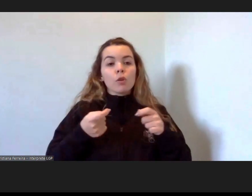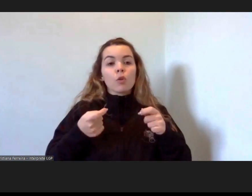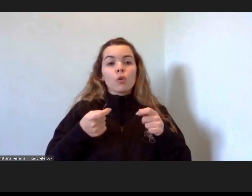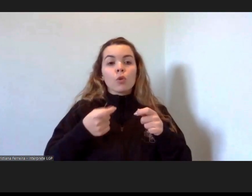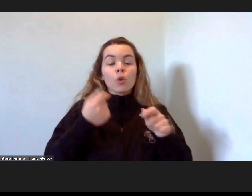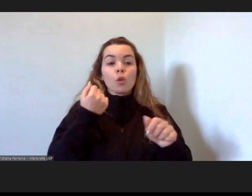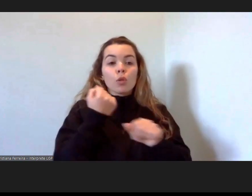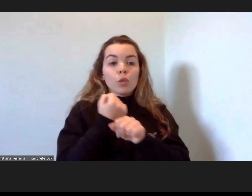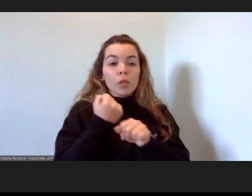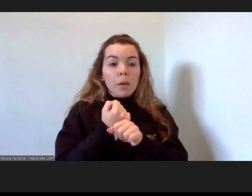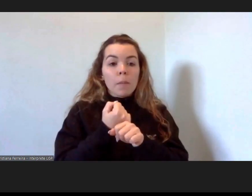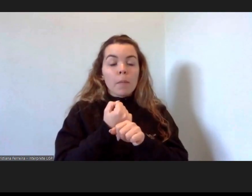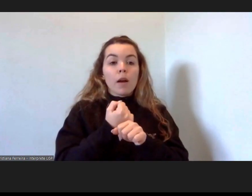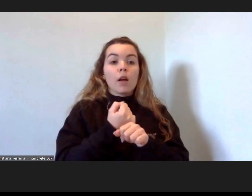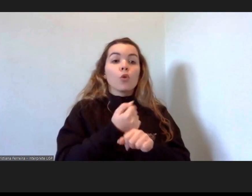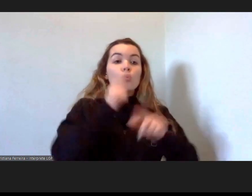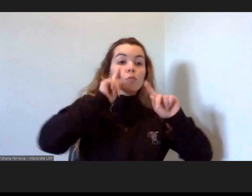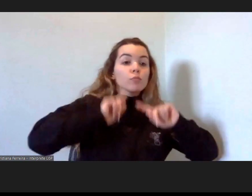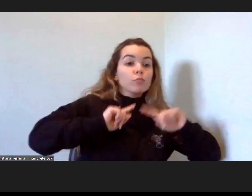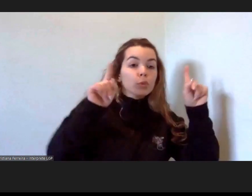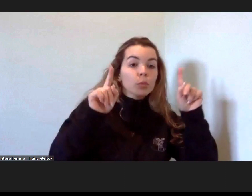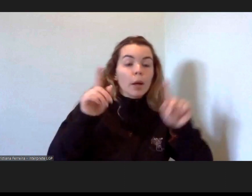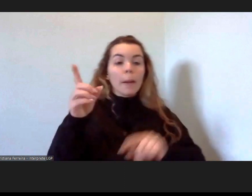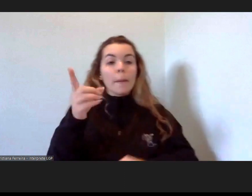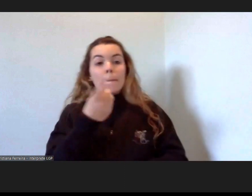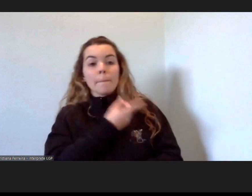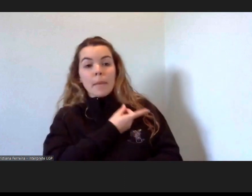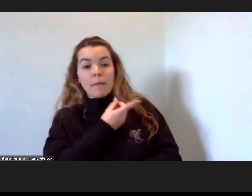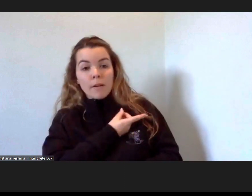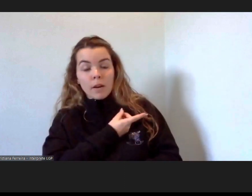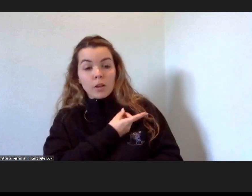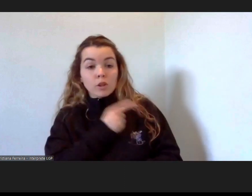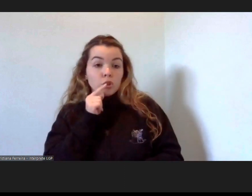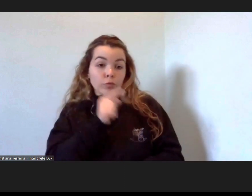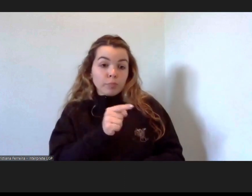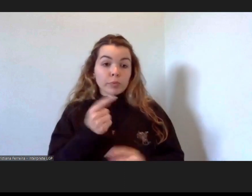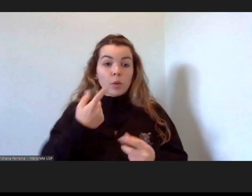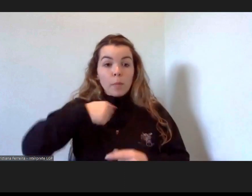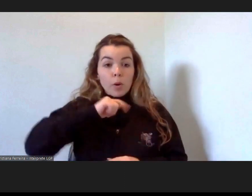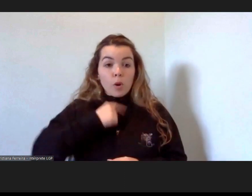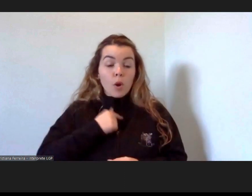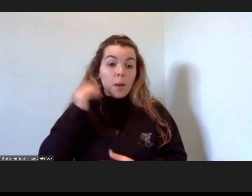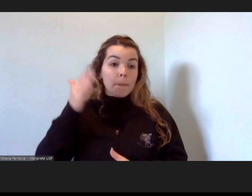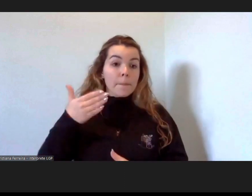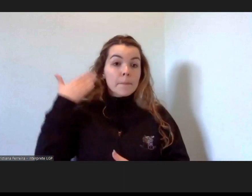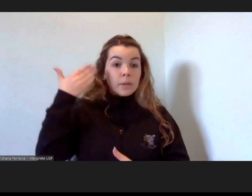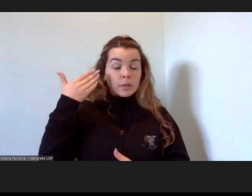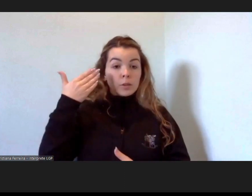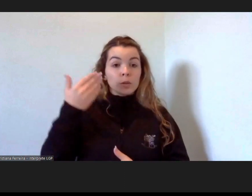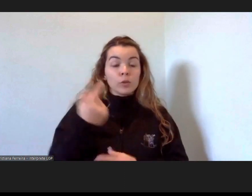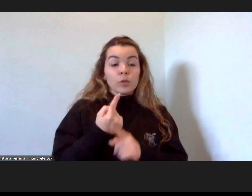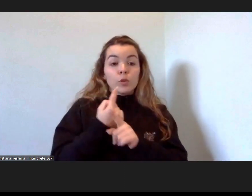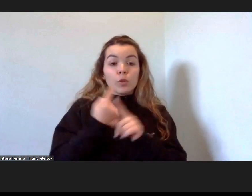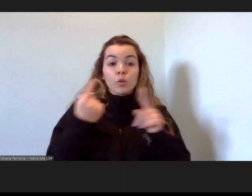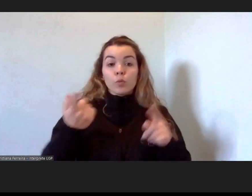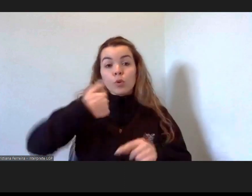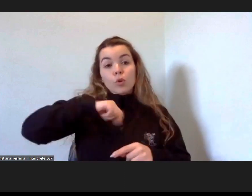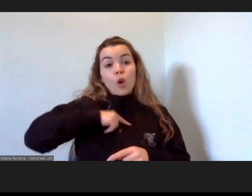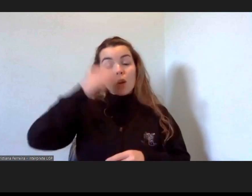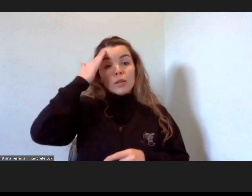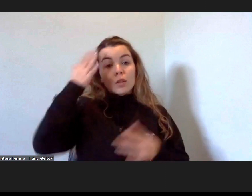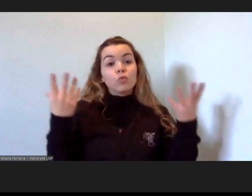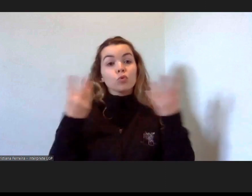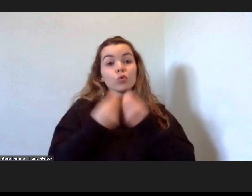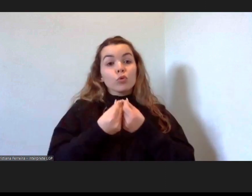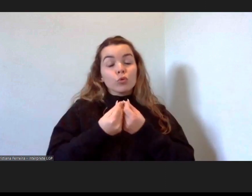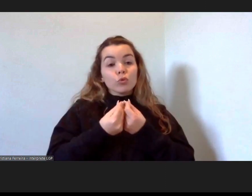público-privada. Isso, para nós, é fundamental, porque consideramos que, juntos, vamos mais longe e que,